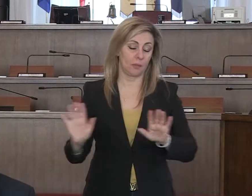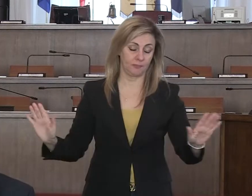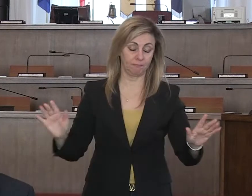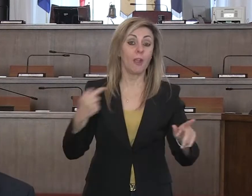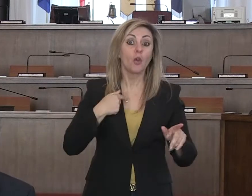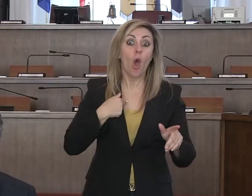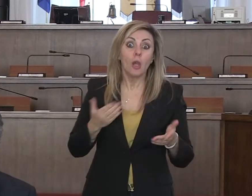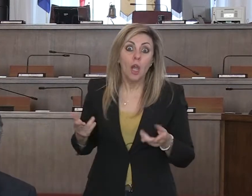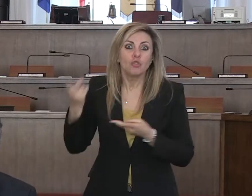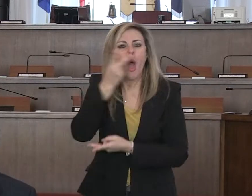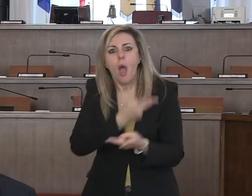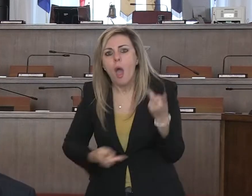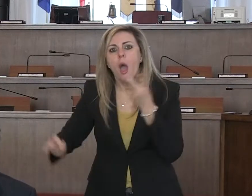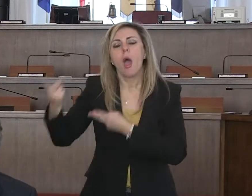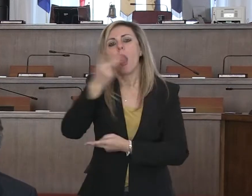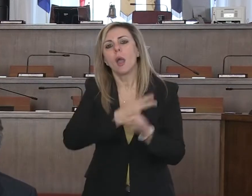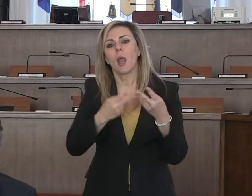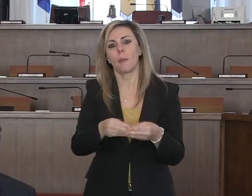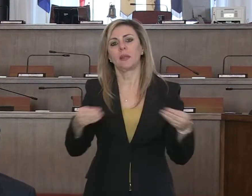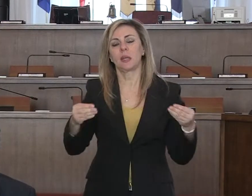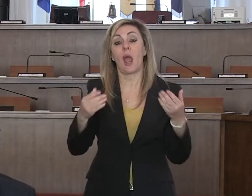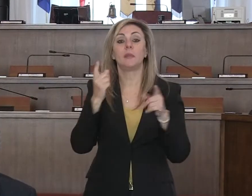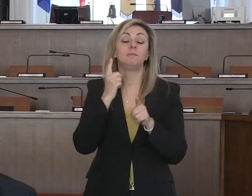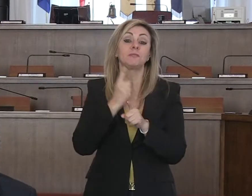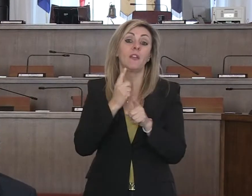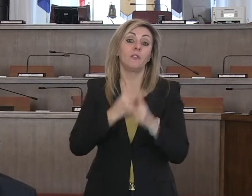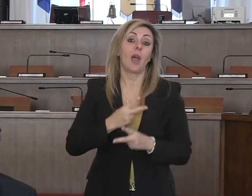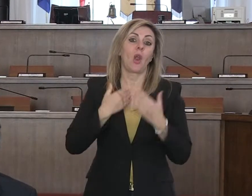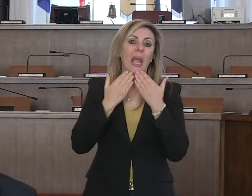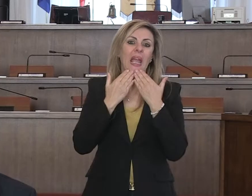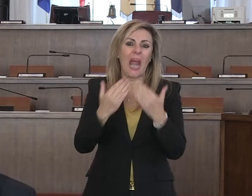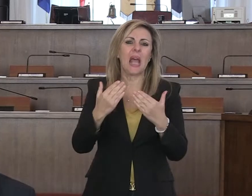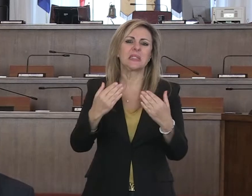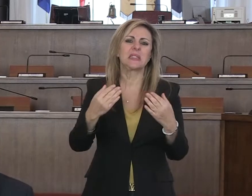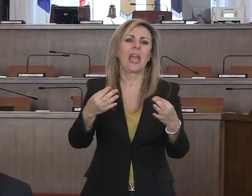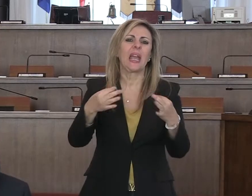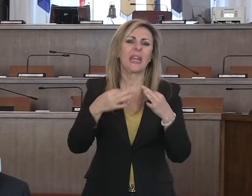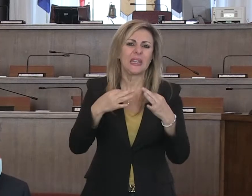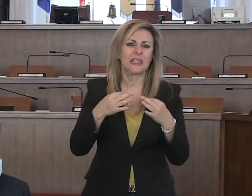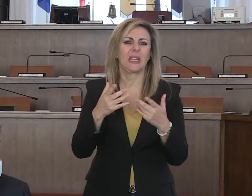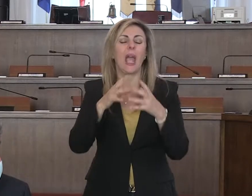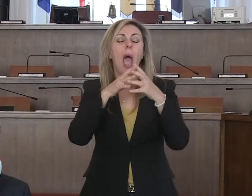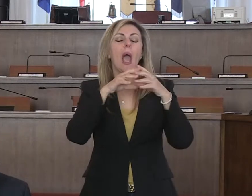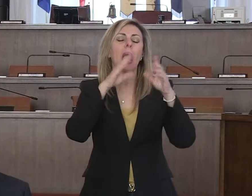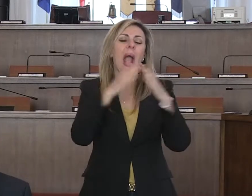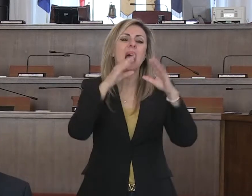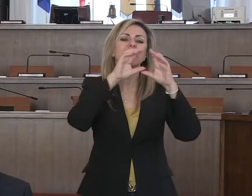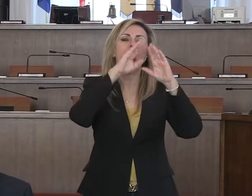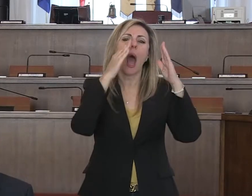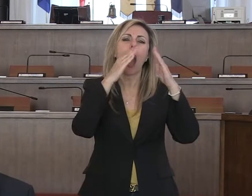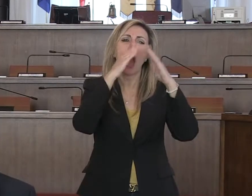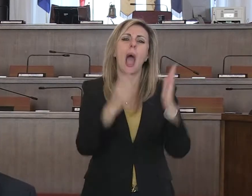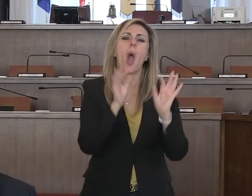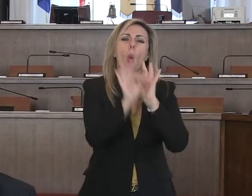stato bisogno, ringraziamo tutte le cliniche private, tutto il mondo